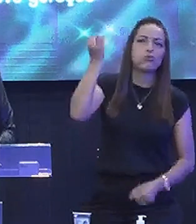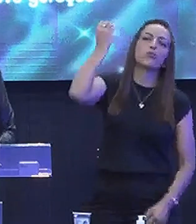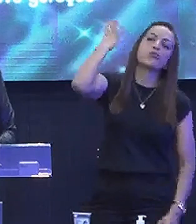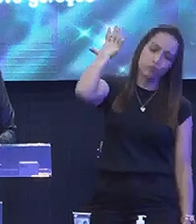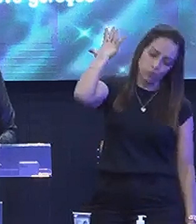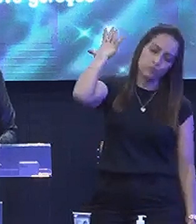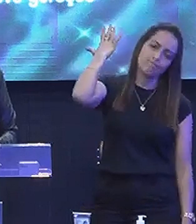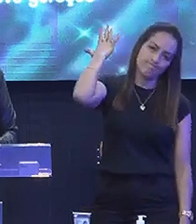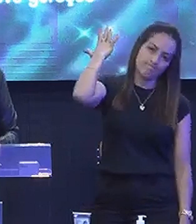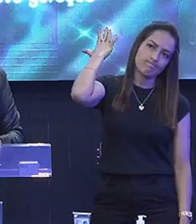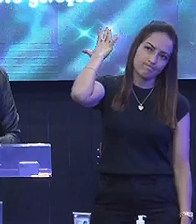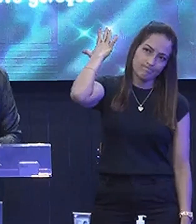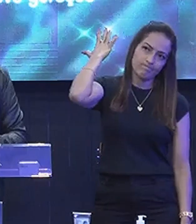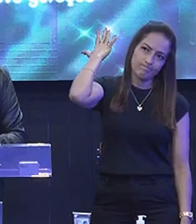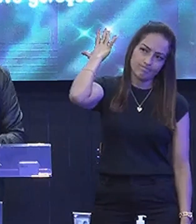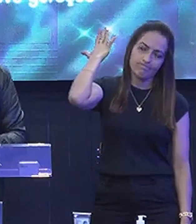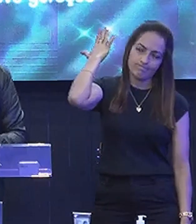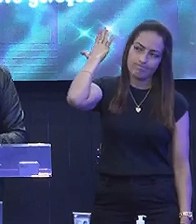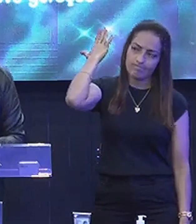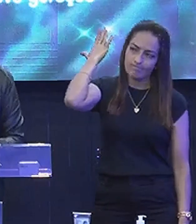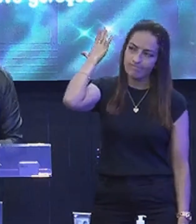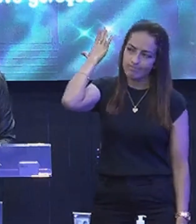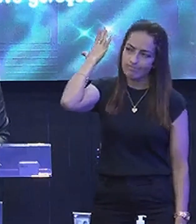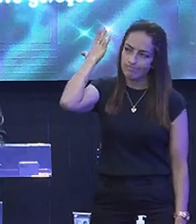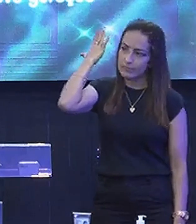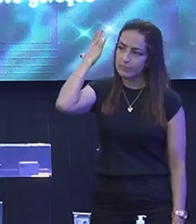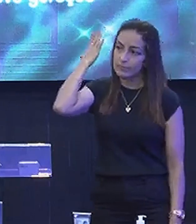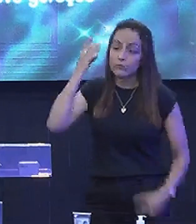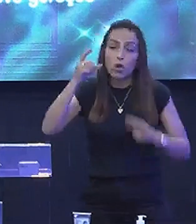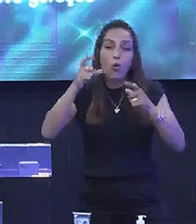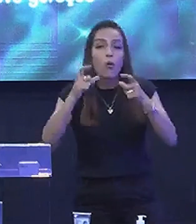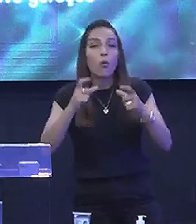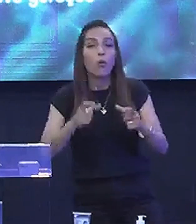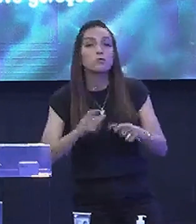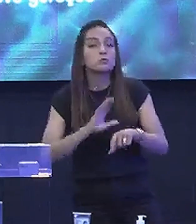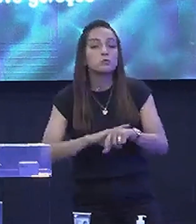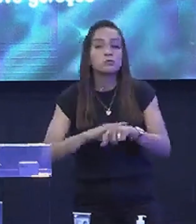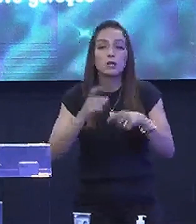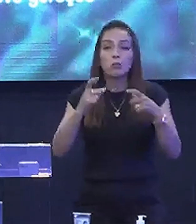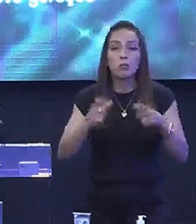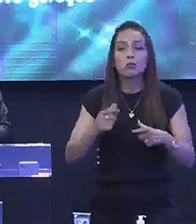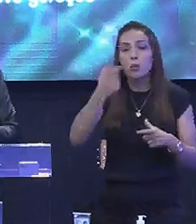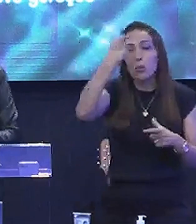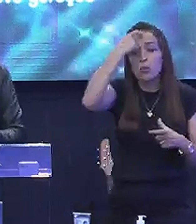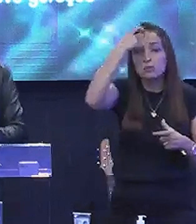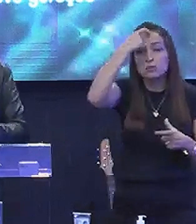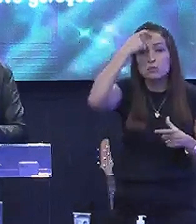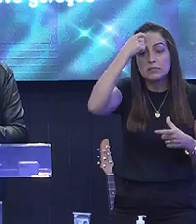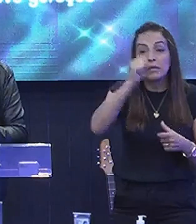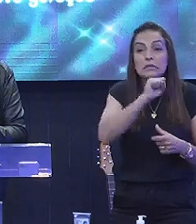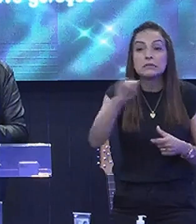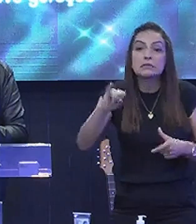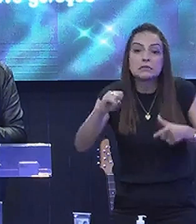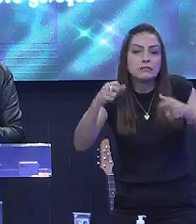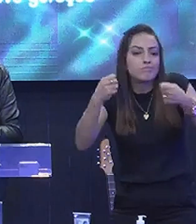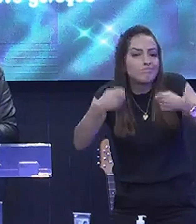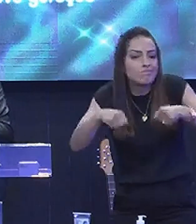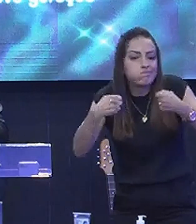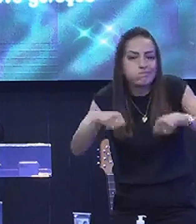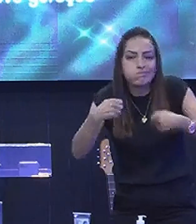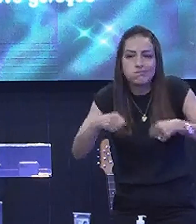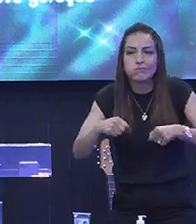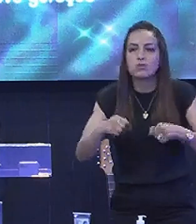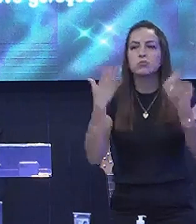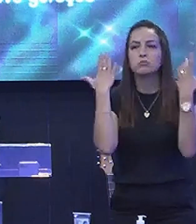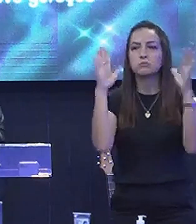Tem que ficar Para trás Tempo onde A gente Só tem consciência Da necessidade Só